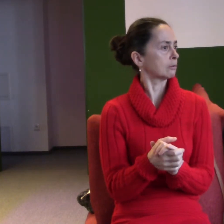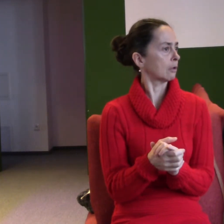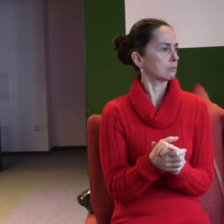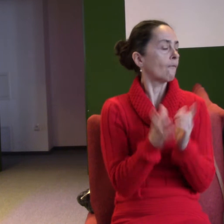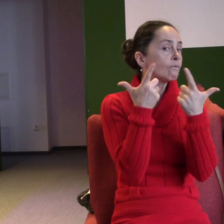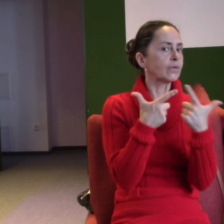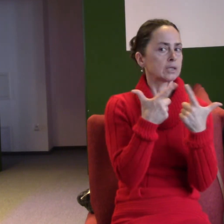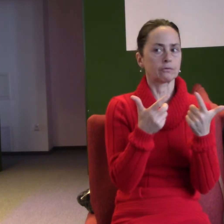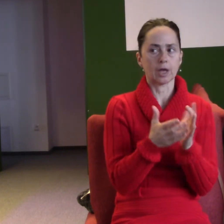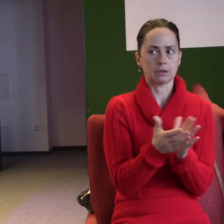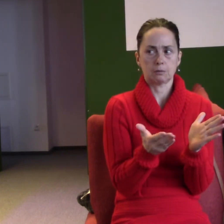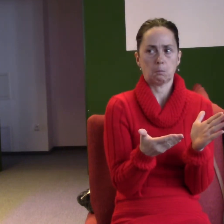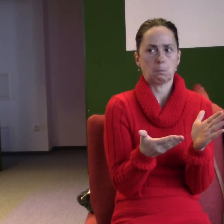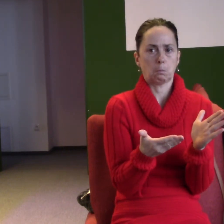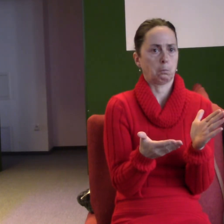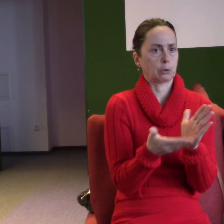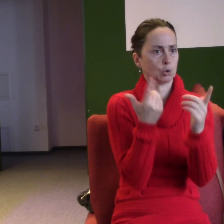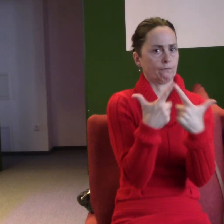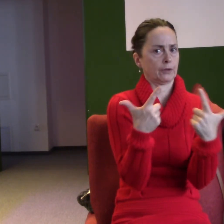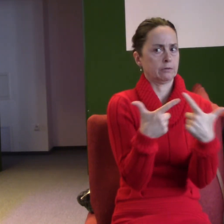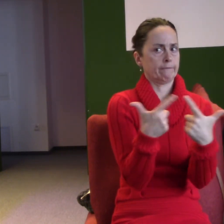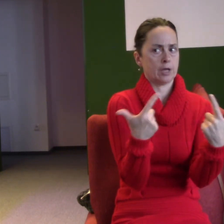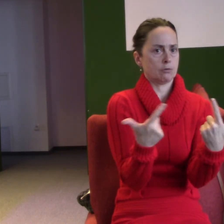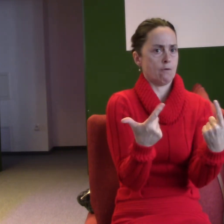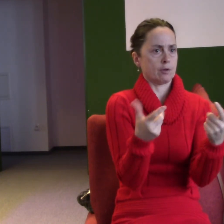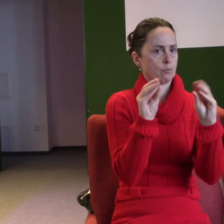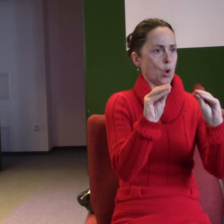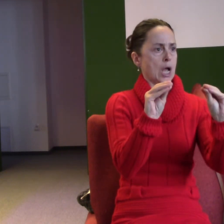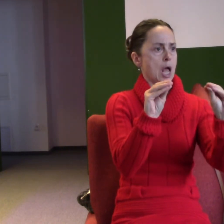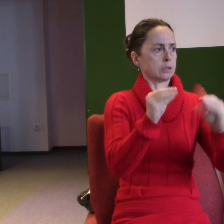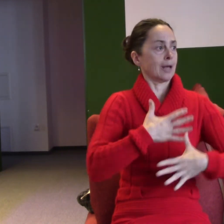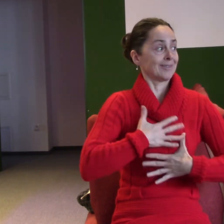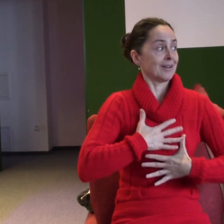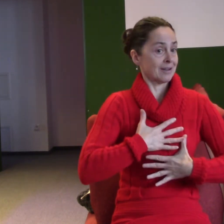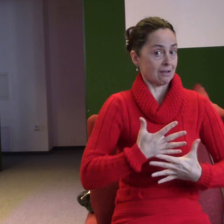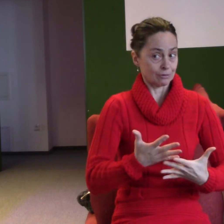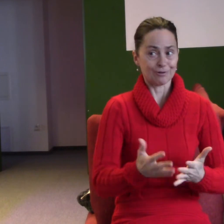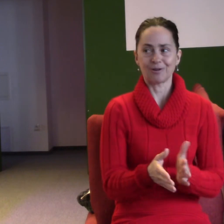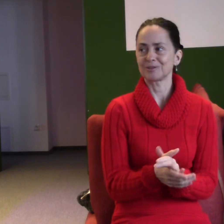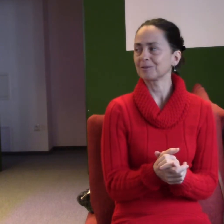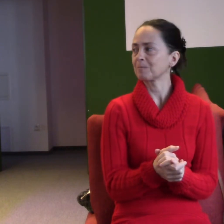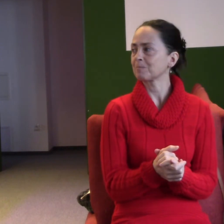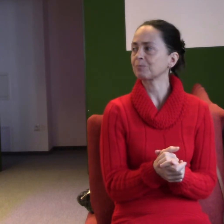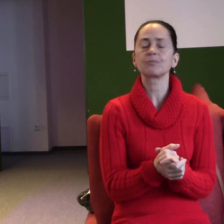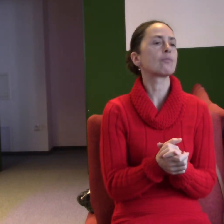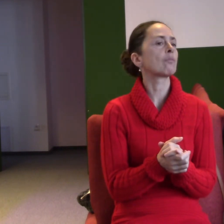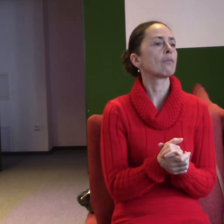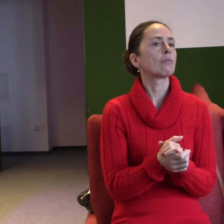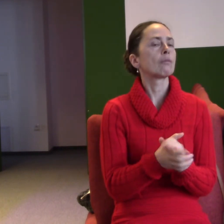Proč vůbec se bavit o takové věci, jako je radost? Radost naplní pohled přece souvisí spíš s tím, jak se